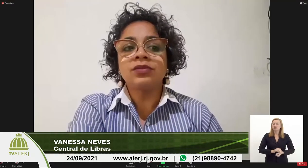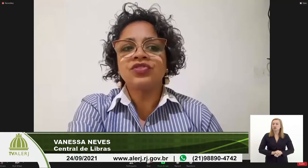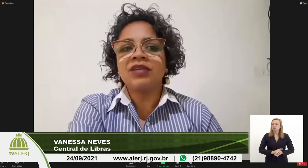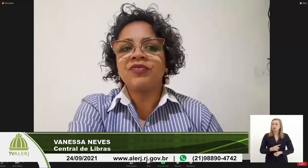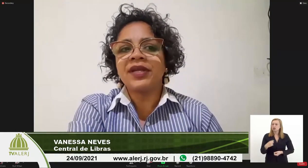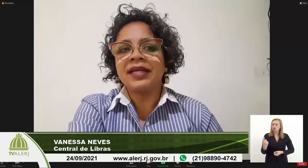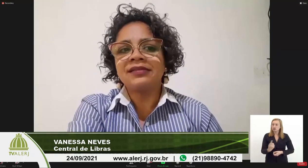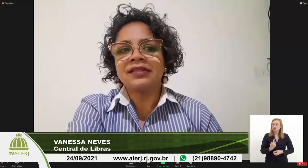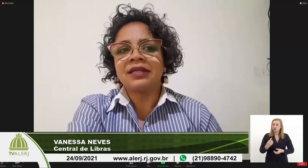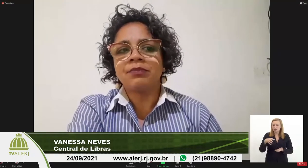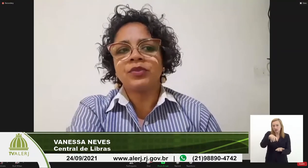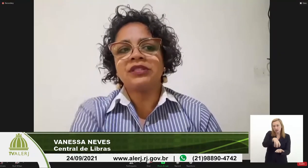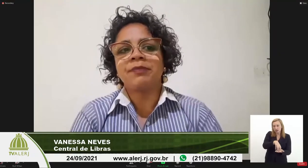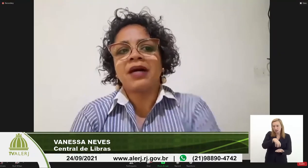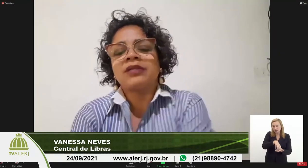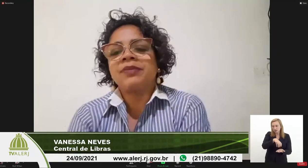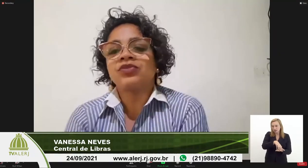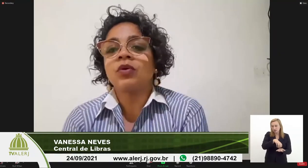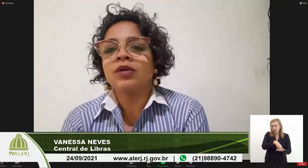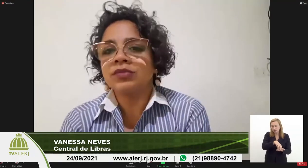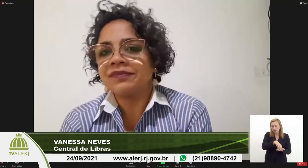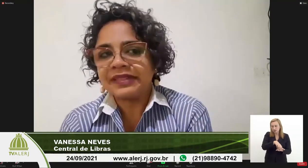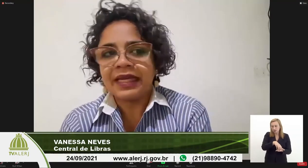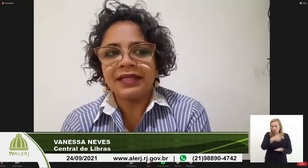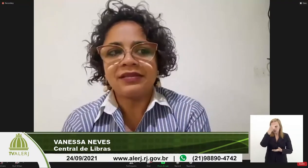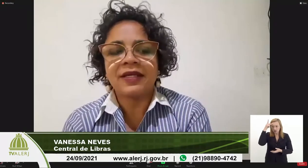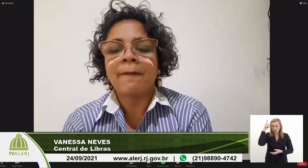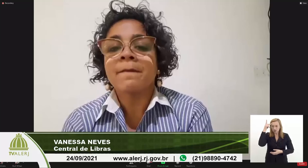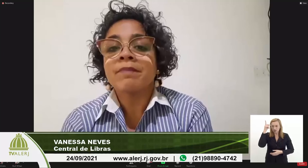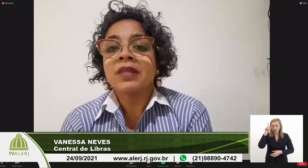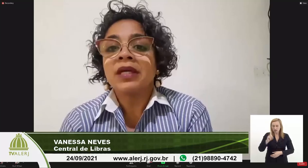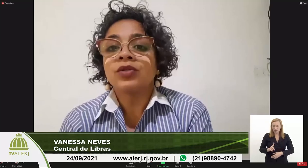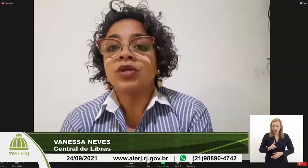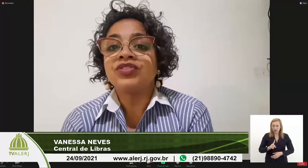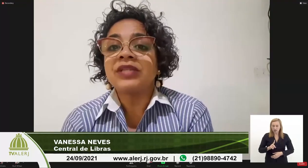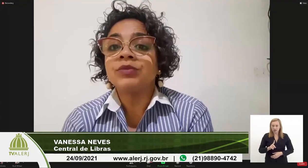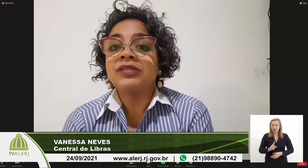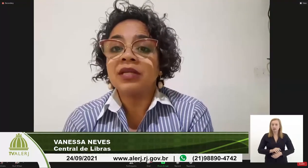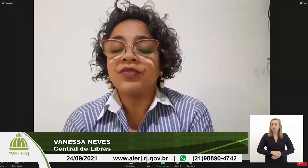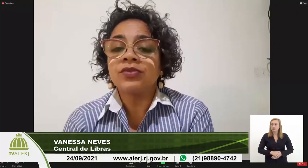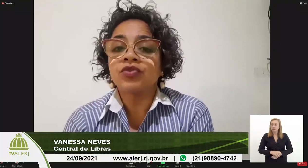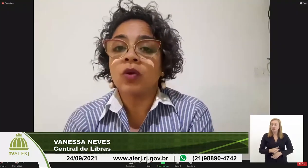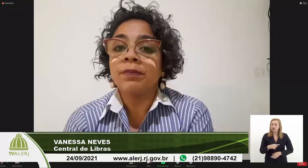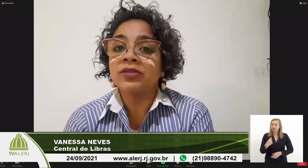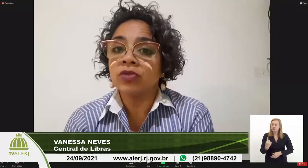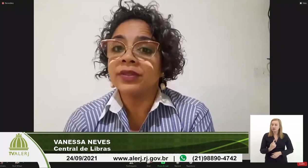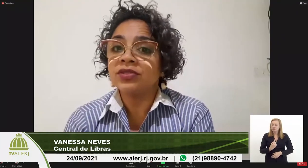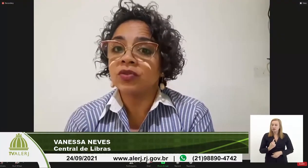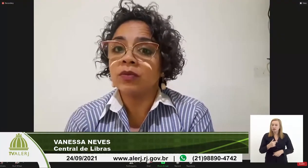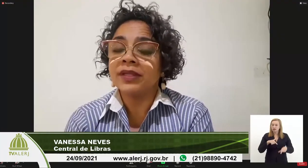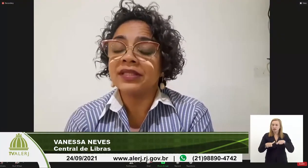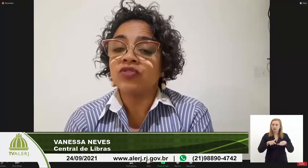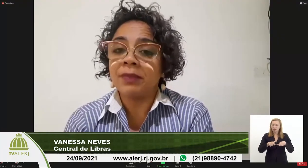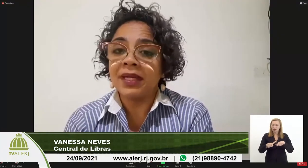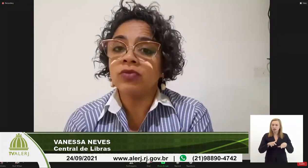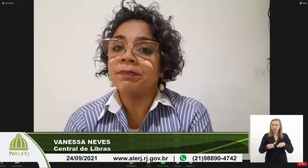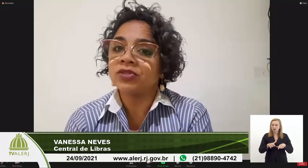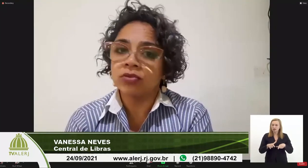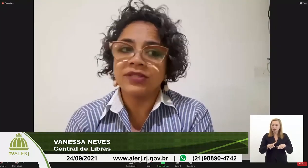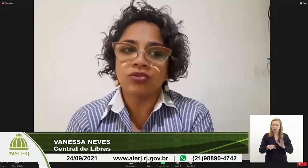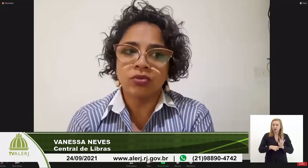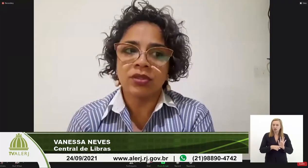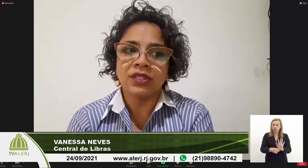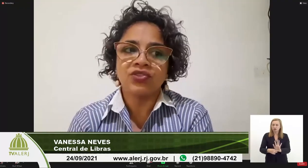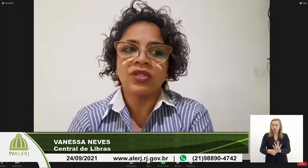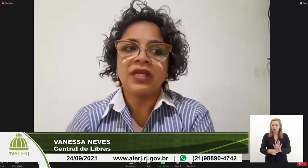centros de referência municipal da pessoa com deficiência nós temos serviços com pessoas com atendimento a